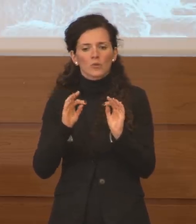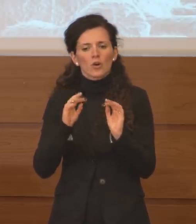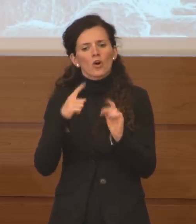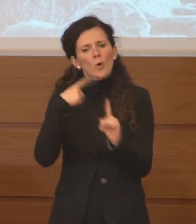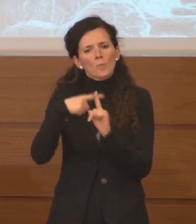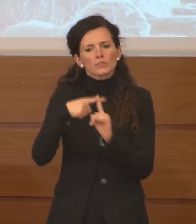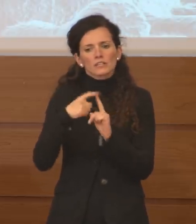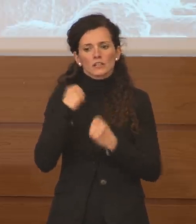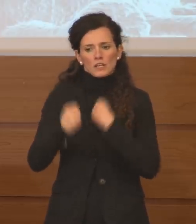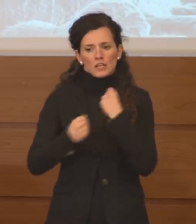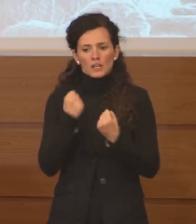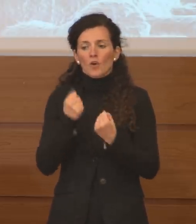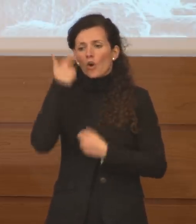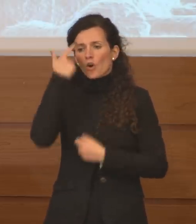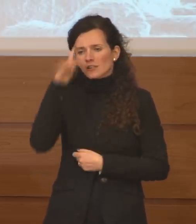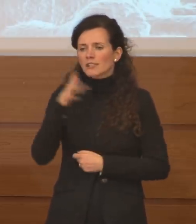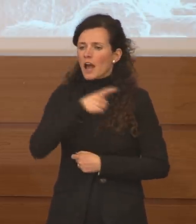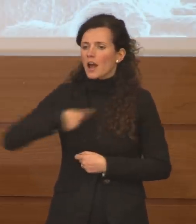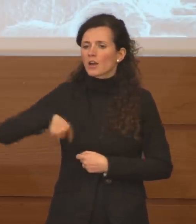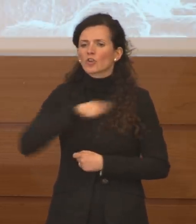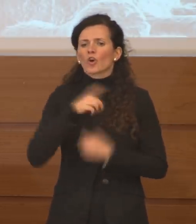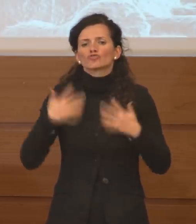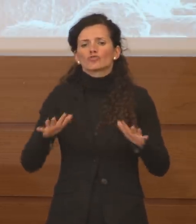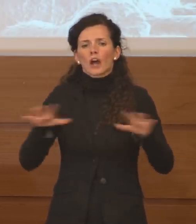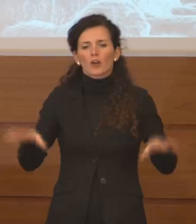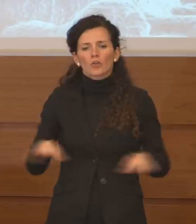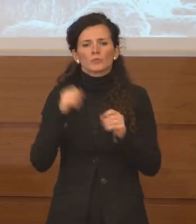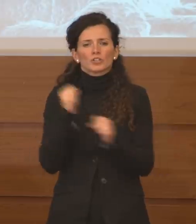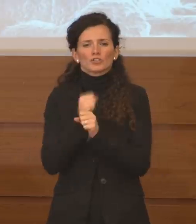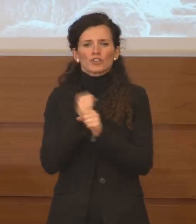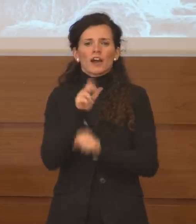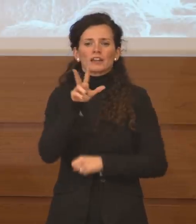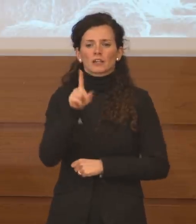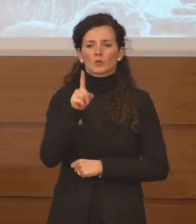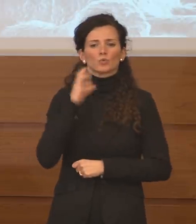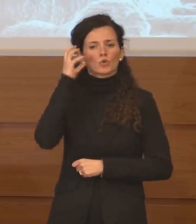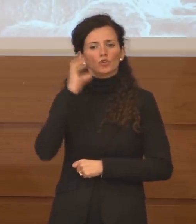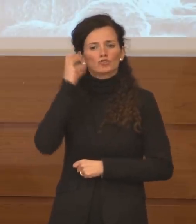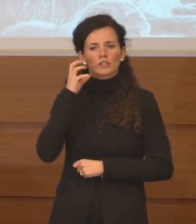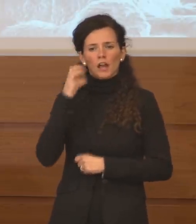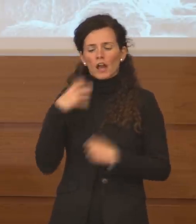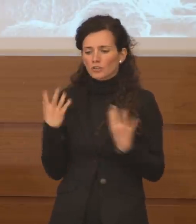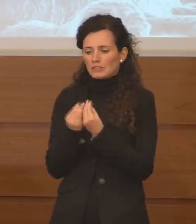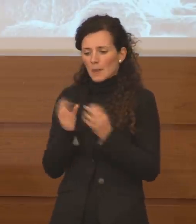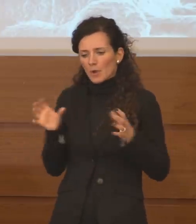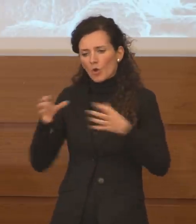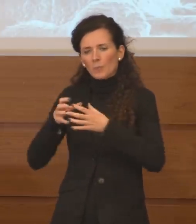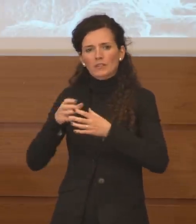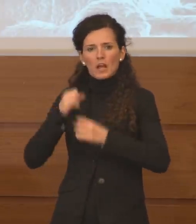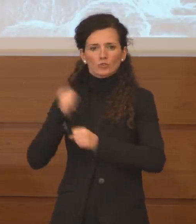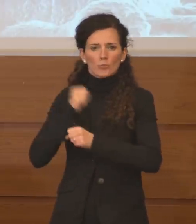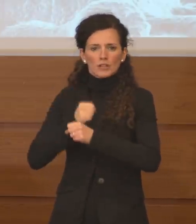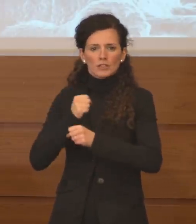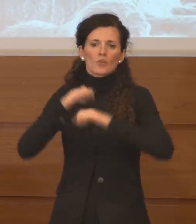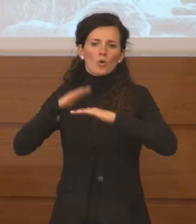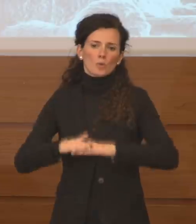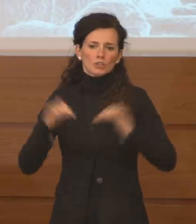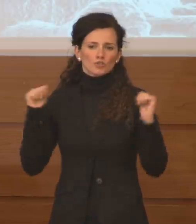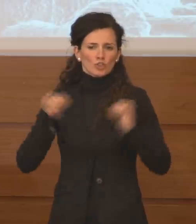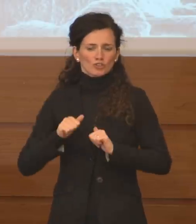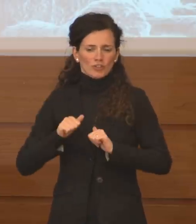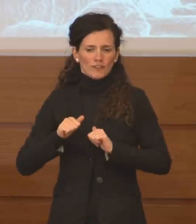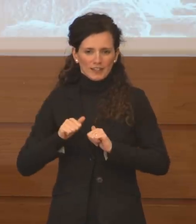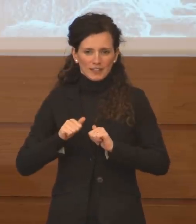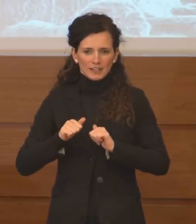stiamo operando ormai dal 31 di gennaio con il nostro Comitato Operativo della Protezione Civile